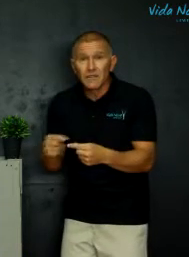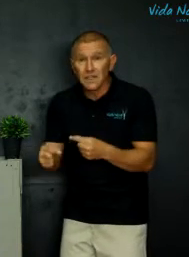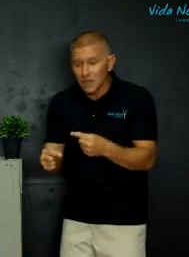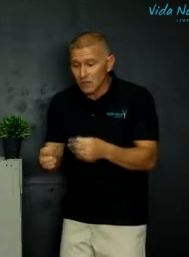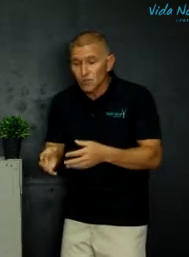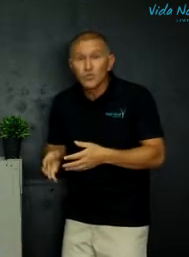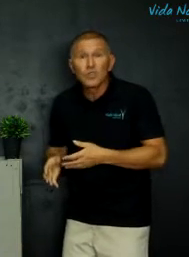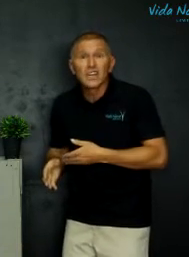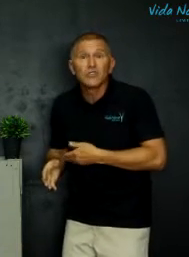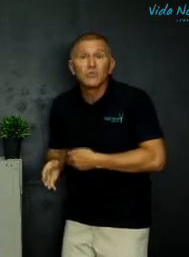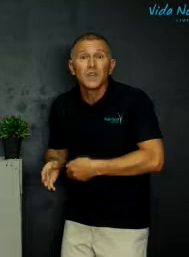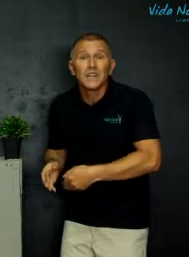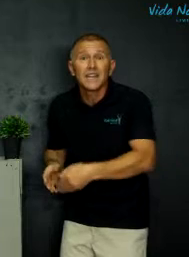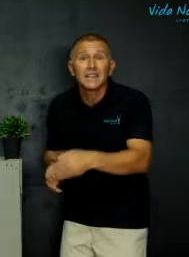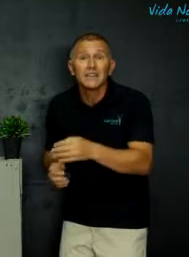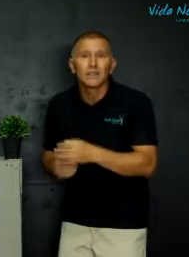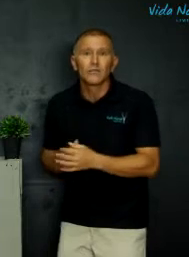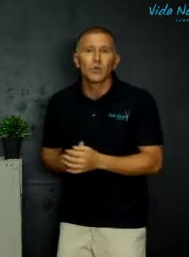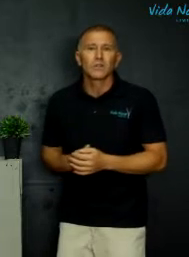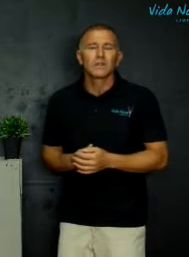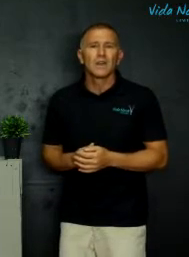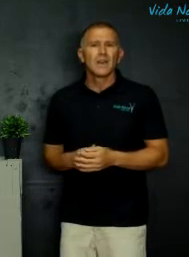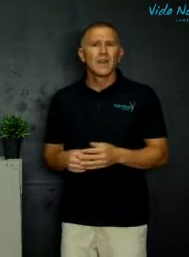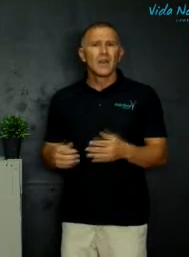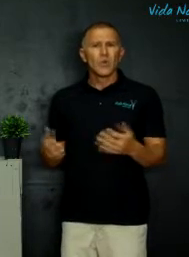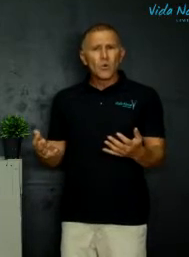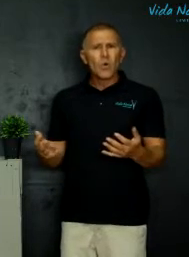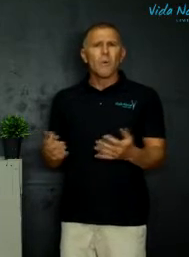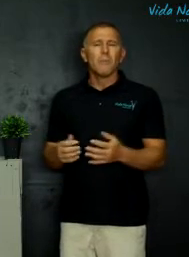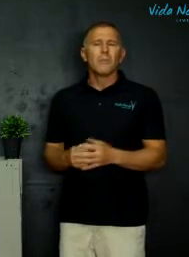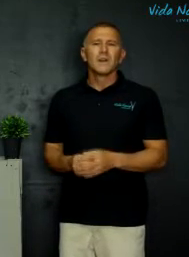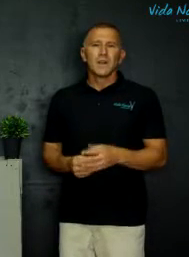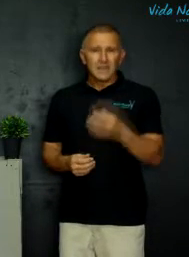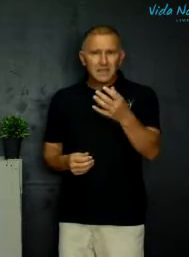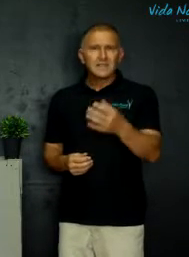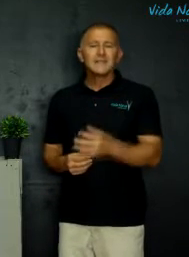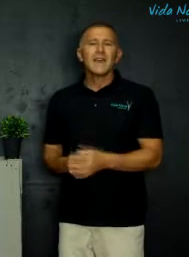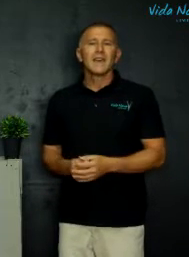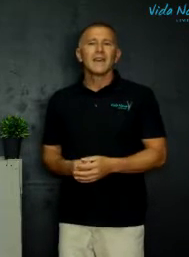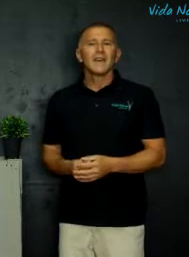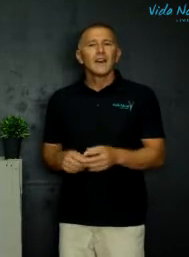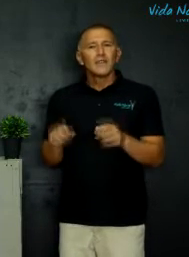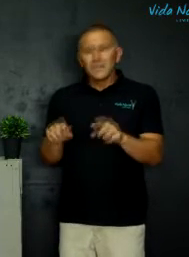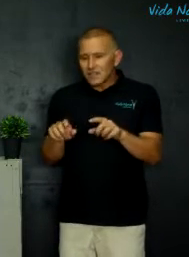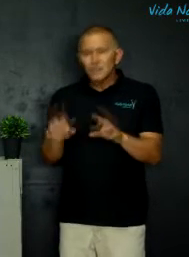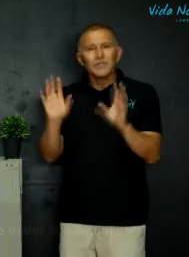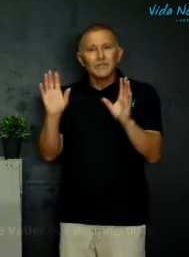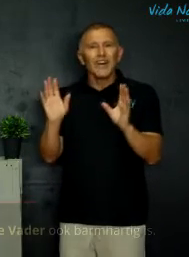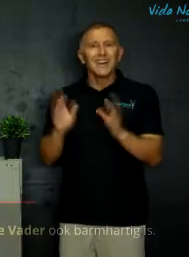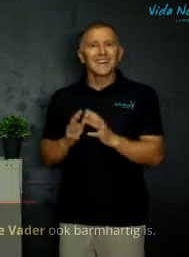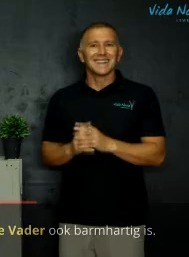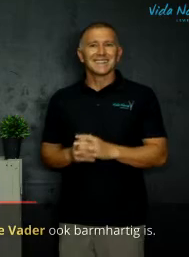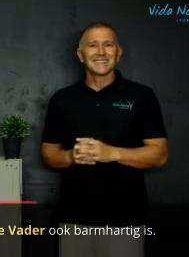wat jy kan doen so dat die tweede natuur word hoekom jesus sê want dis hoe die vader is